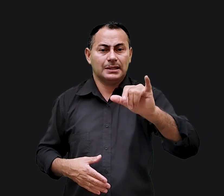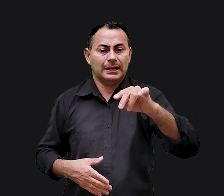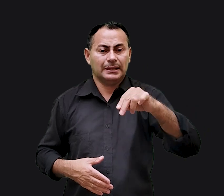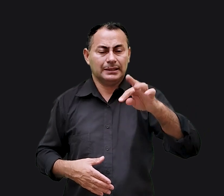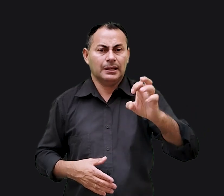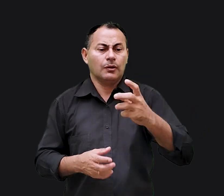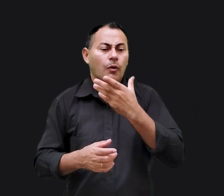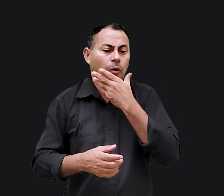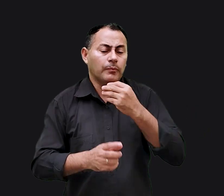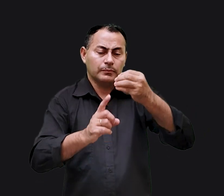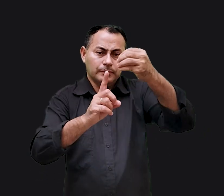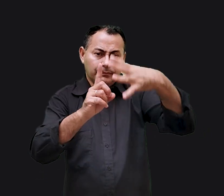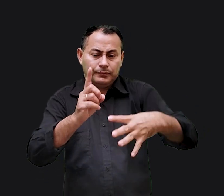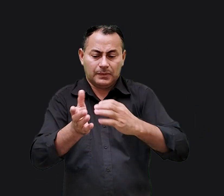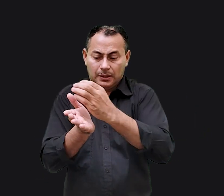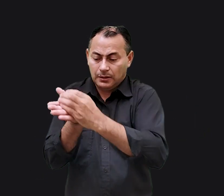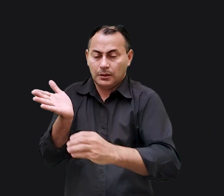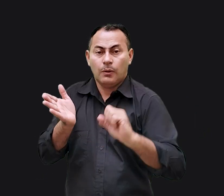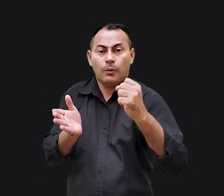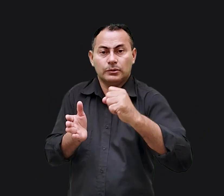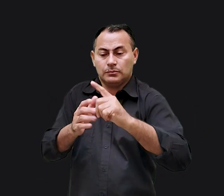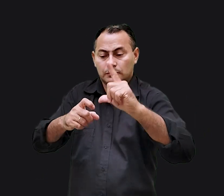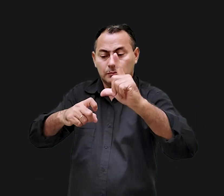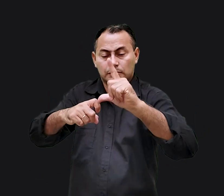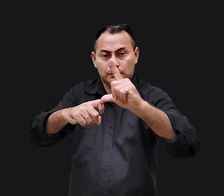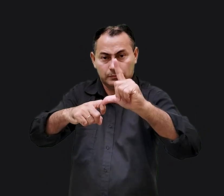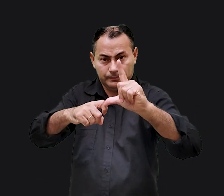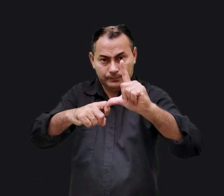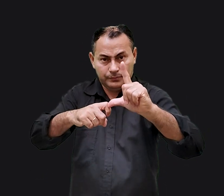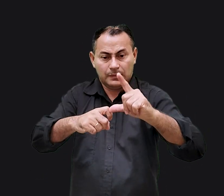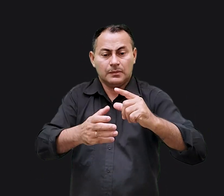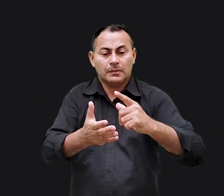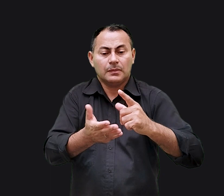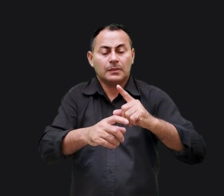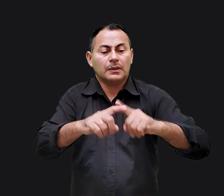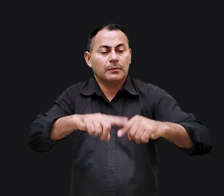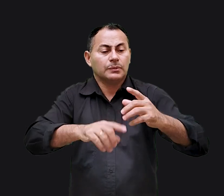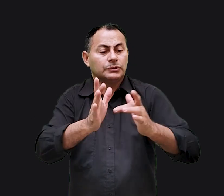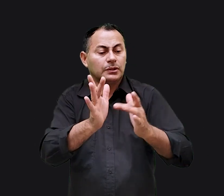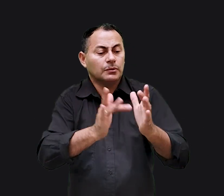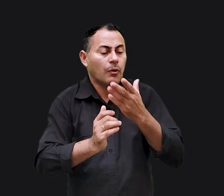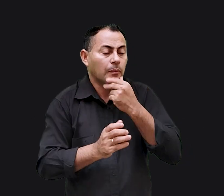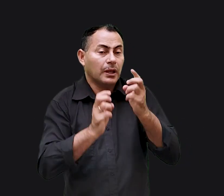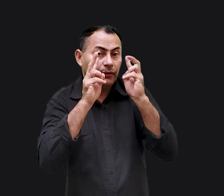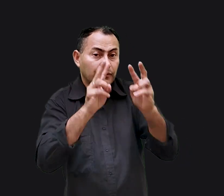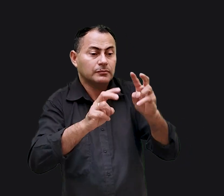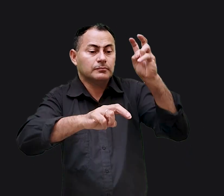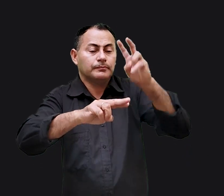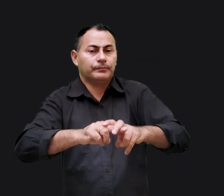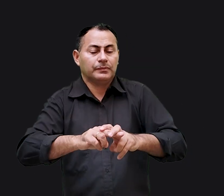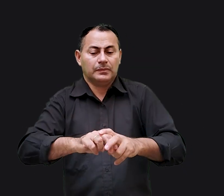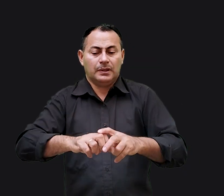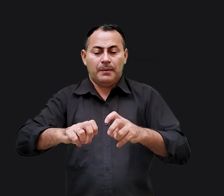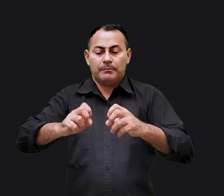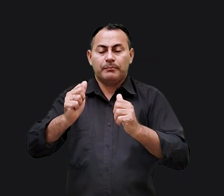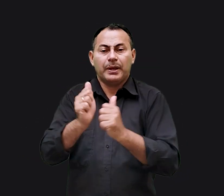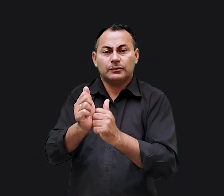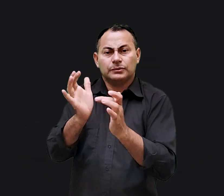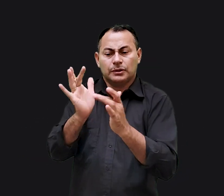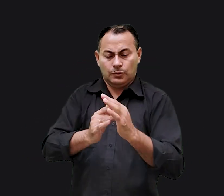são exatamente como esse homem descrito no capítulo 8 de Lucas. Depois de algum tempo com Jesus, aquele homem foi visto sentado aos pés